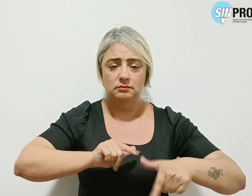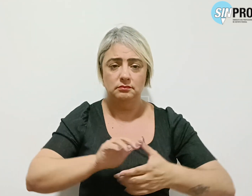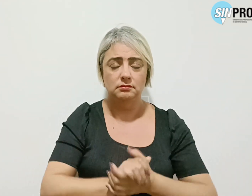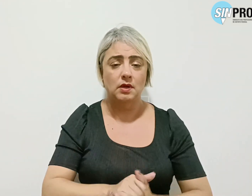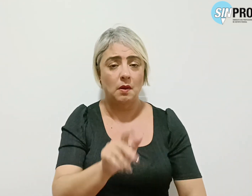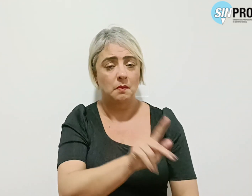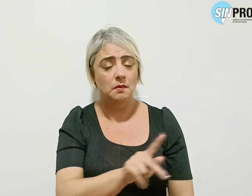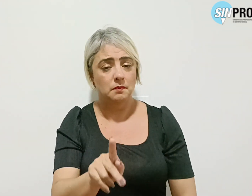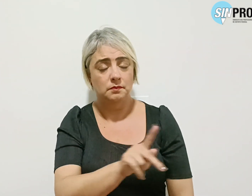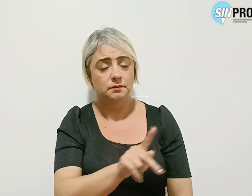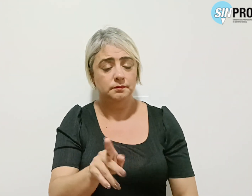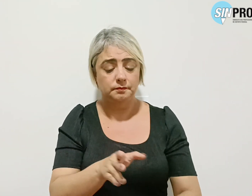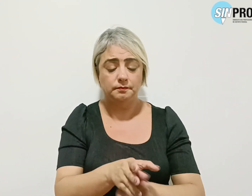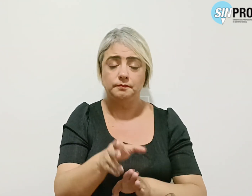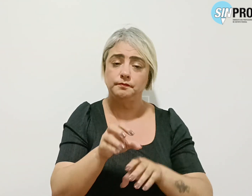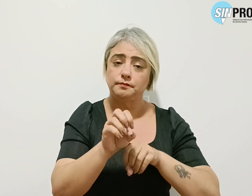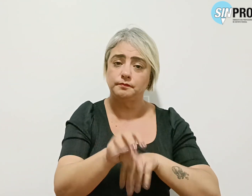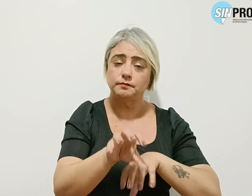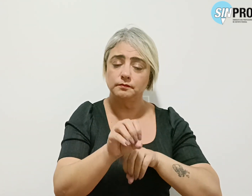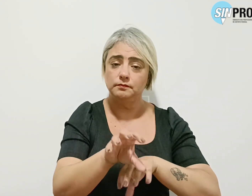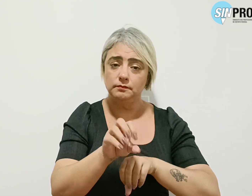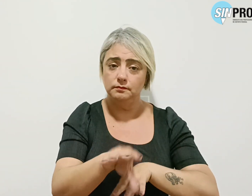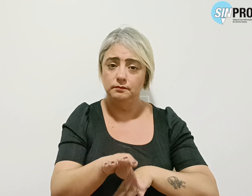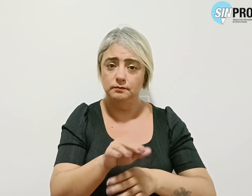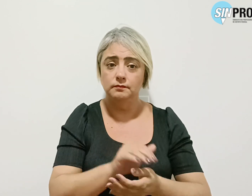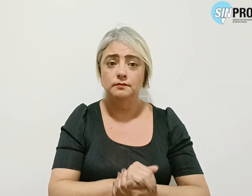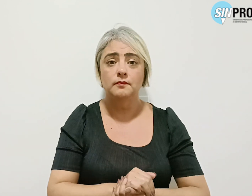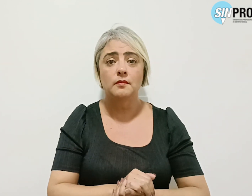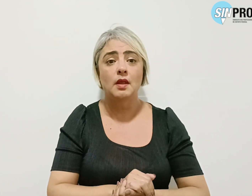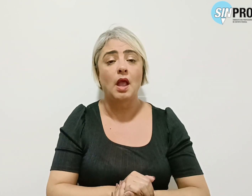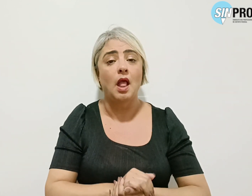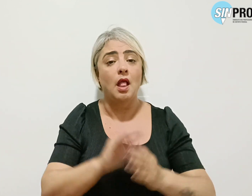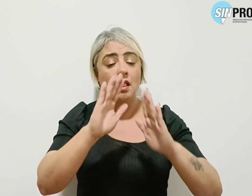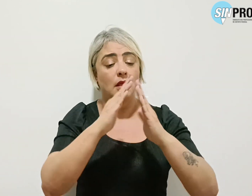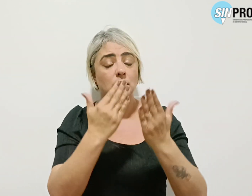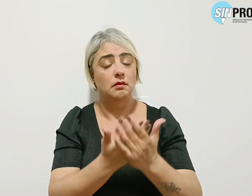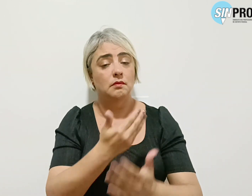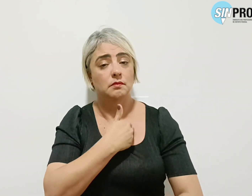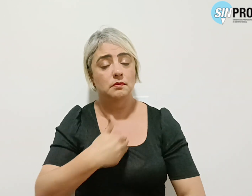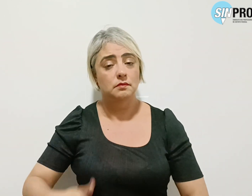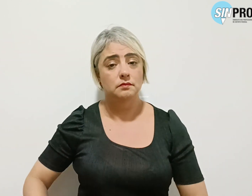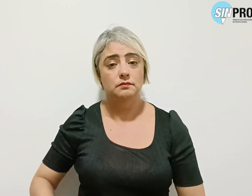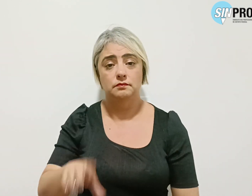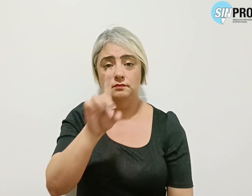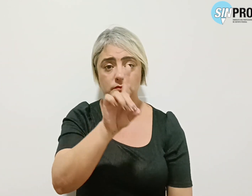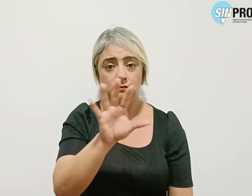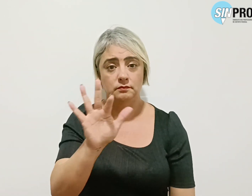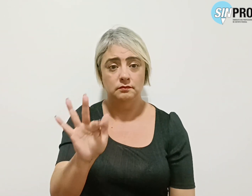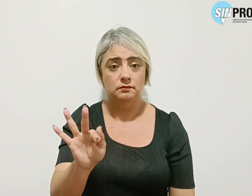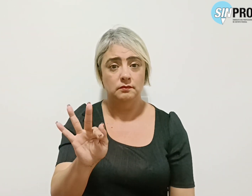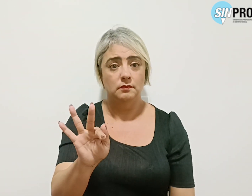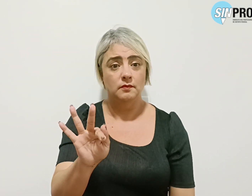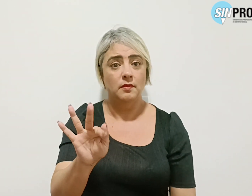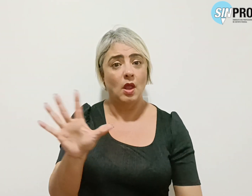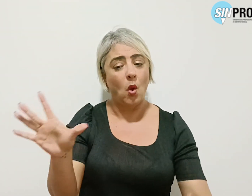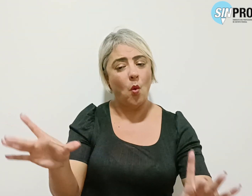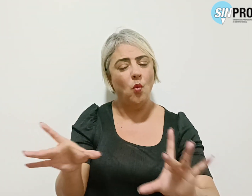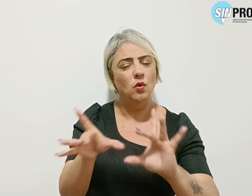Professores e orientadores educacionais das escolas públicas do Distrito Federal se uniram à